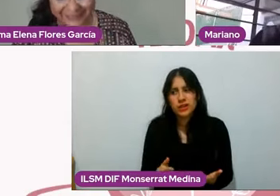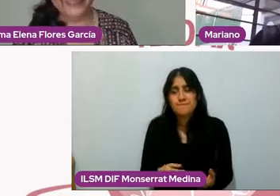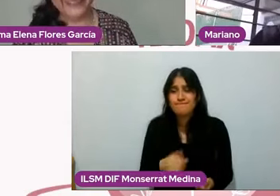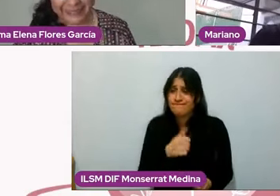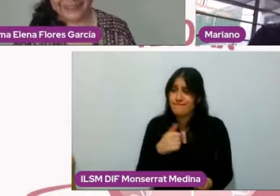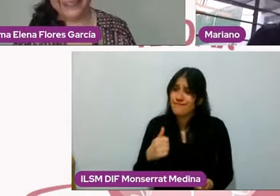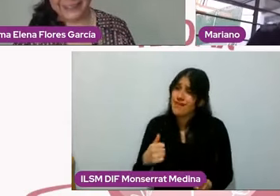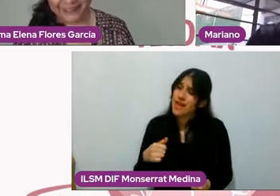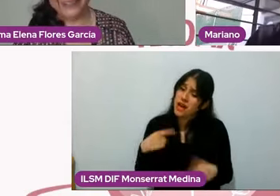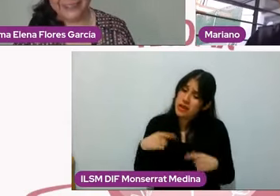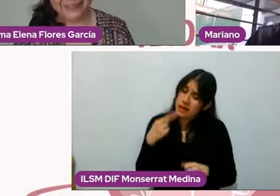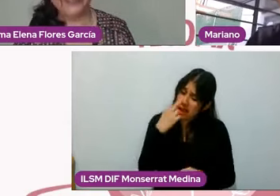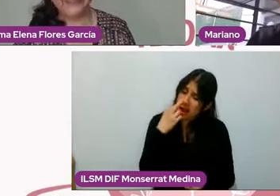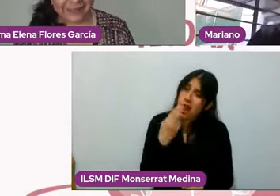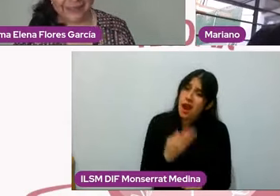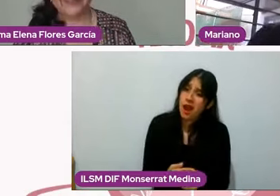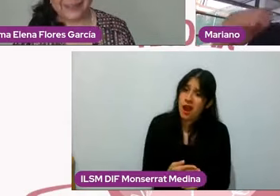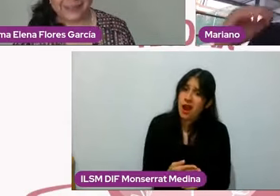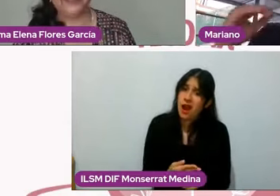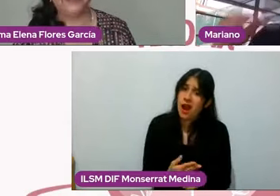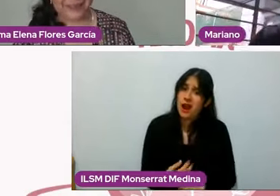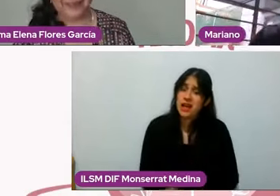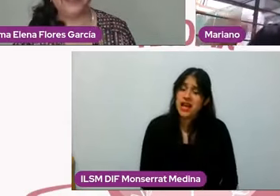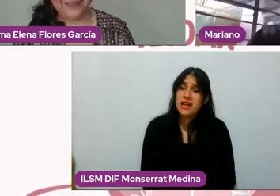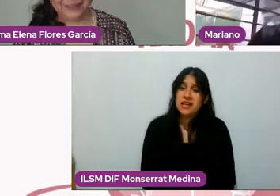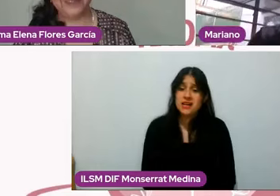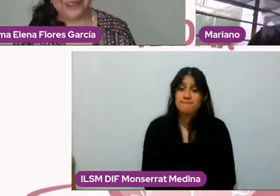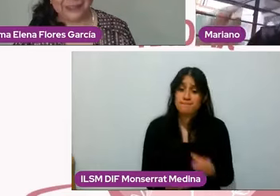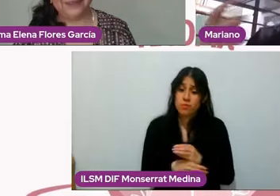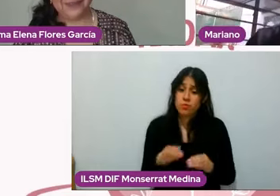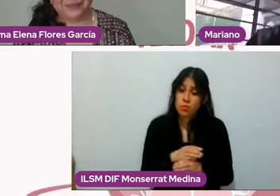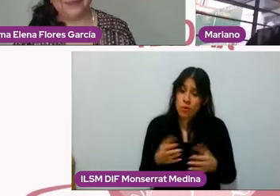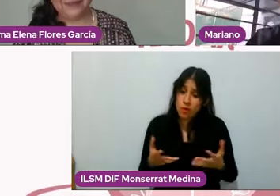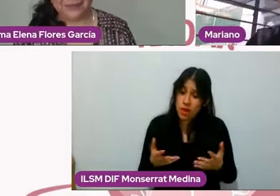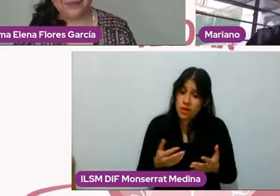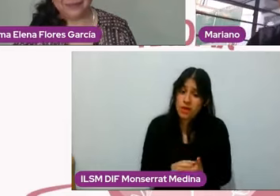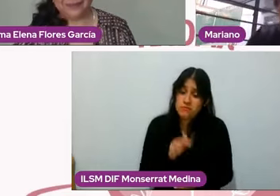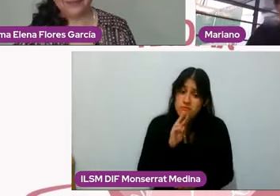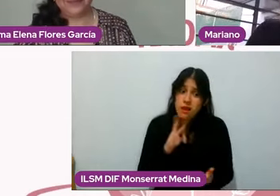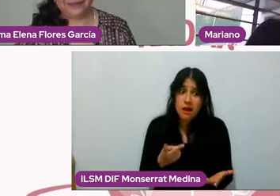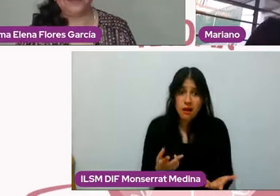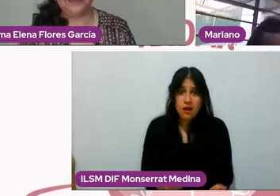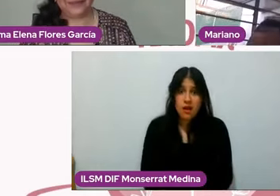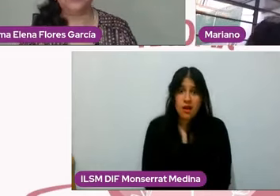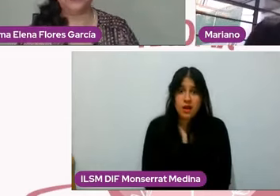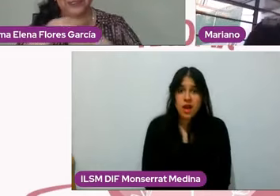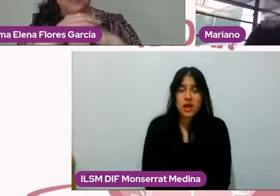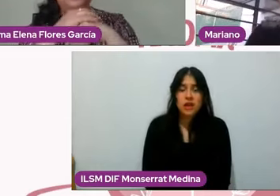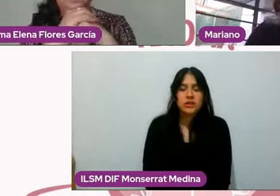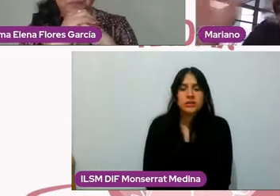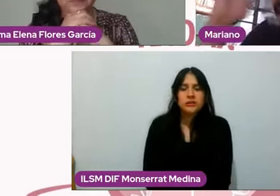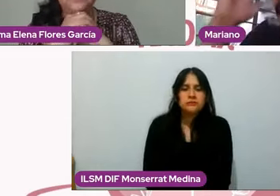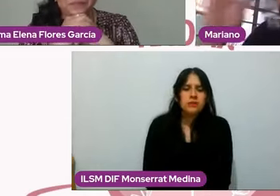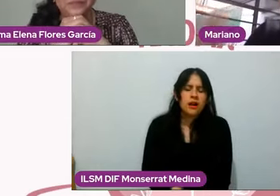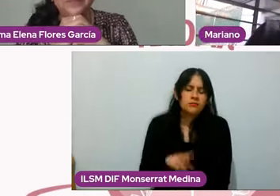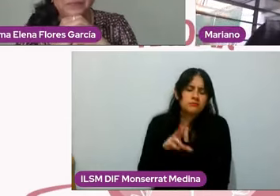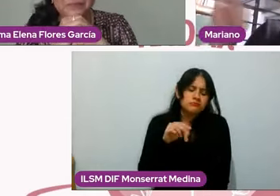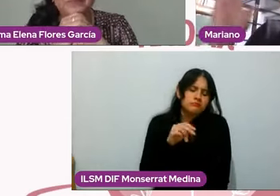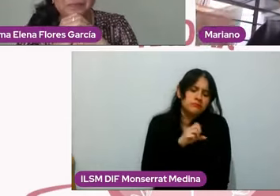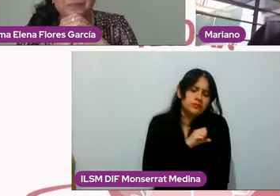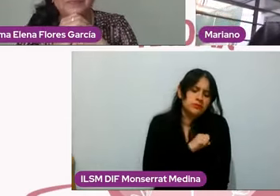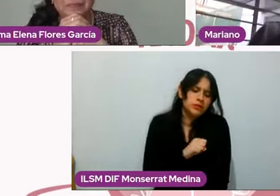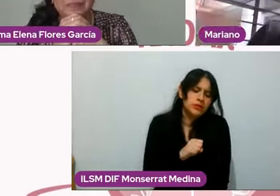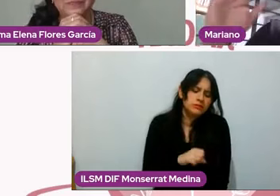y tomen cartas en el asunto. No a partir del deber ser, no tiene nada de malo si su